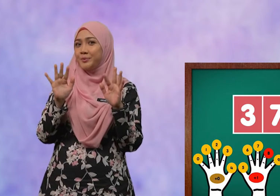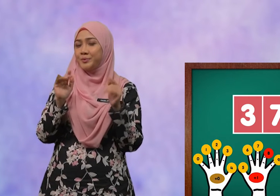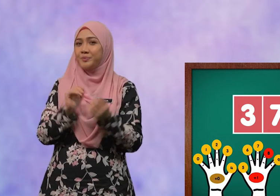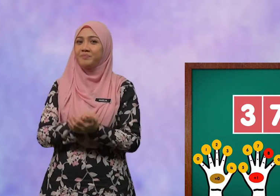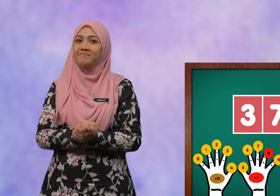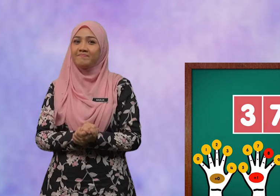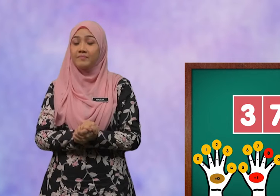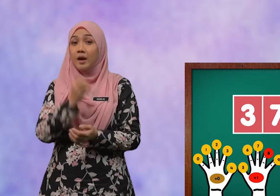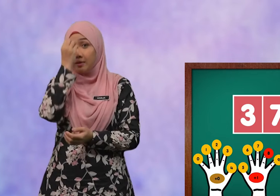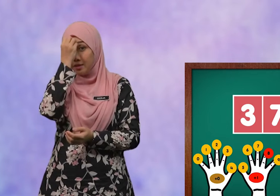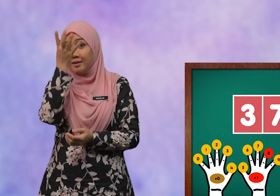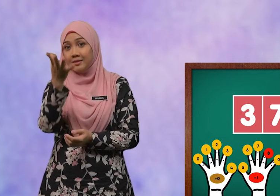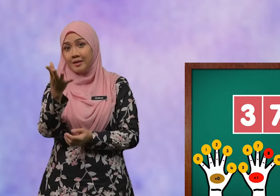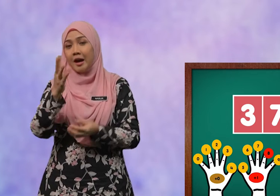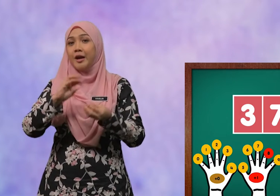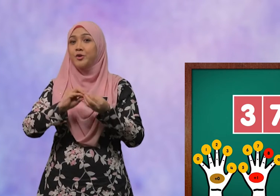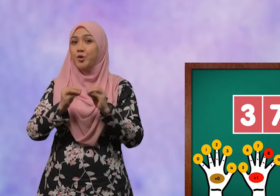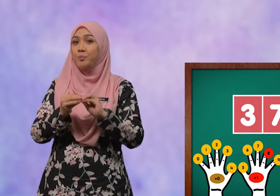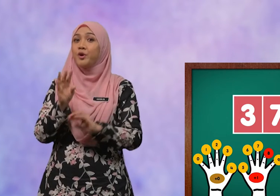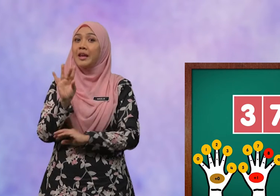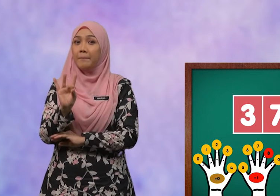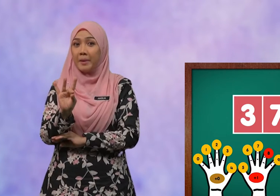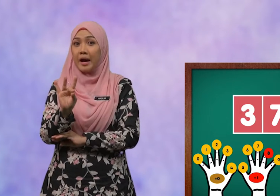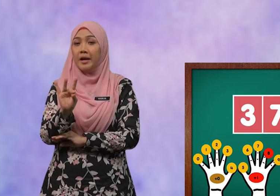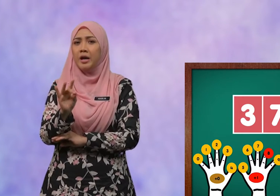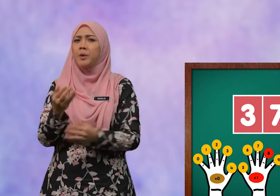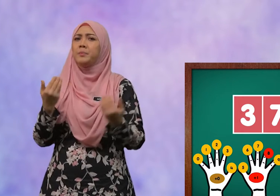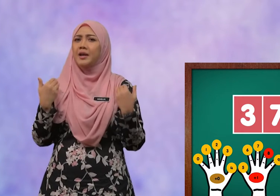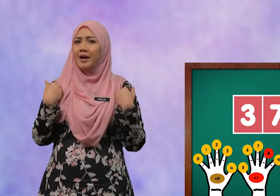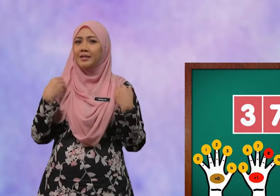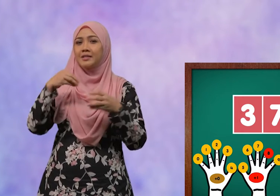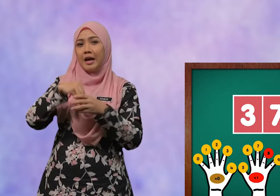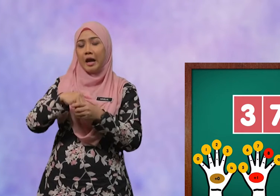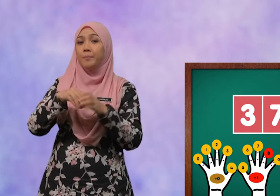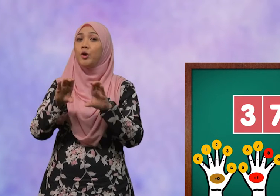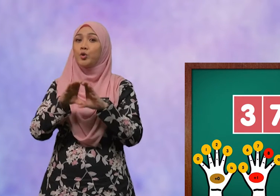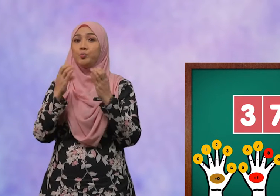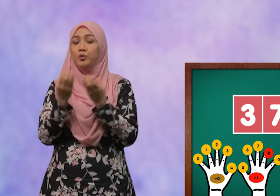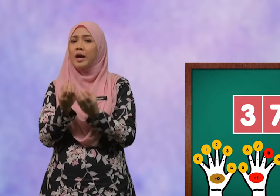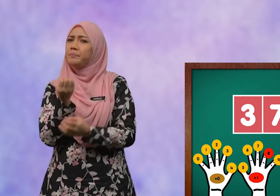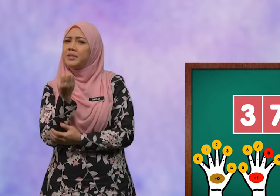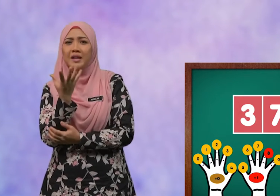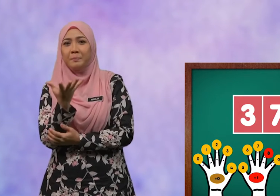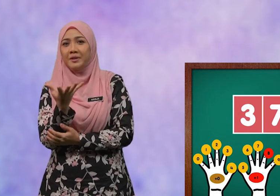Nyatakan nombor lapan berada dalam kumpulan berapa.